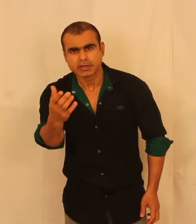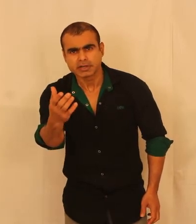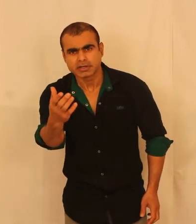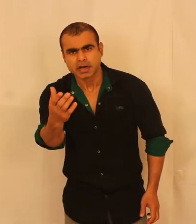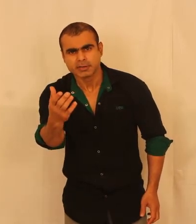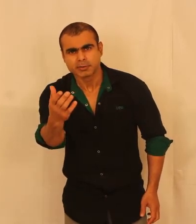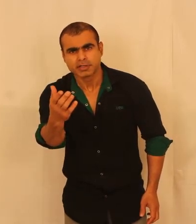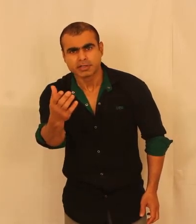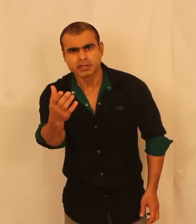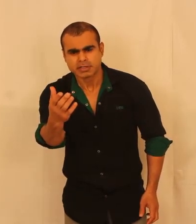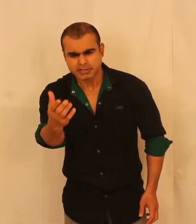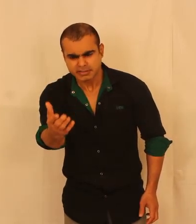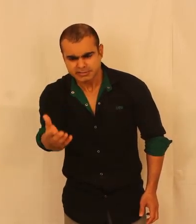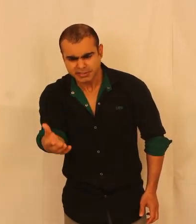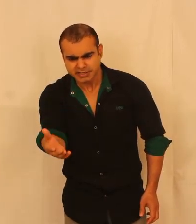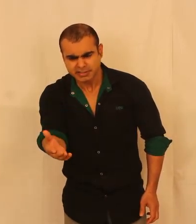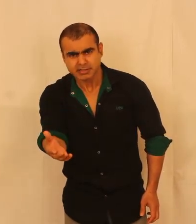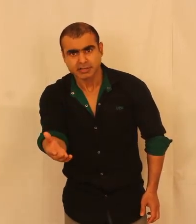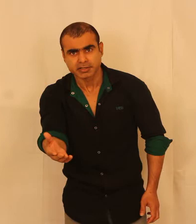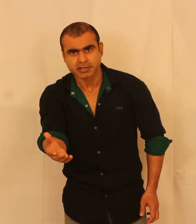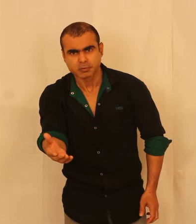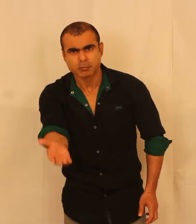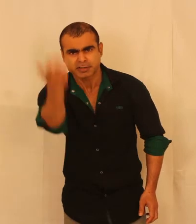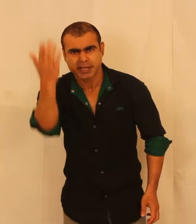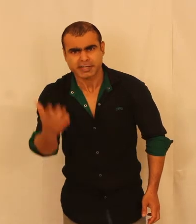काय मोणी नीचे कह देख रही, उपर देख